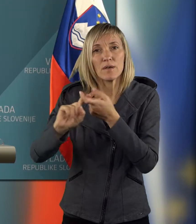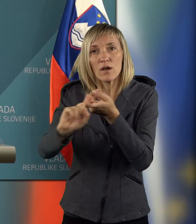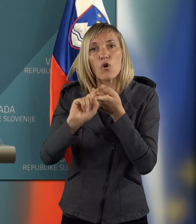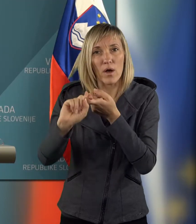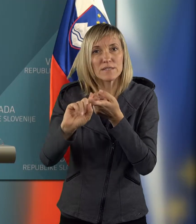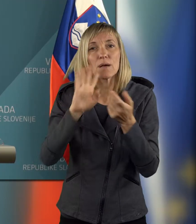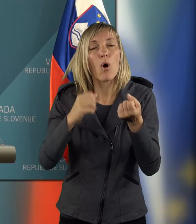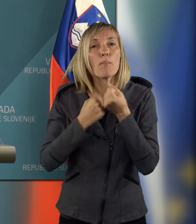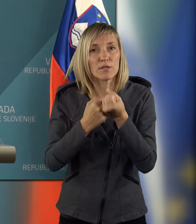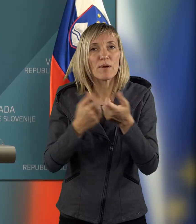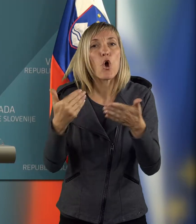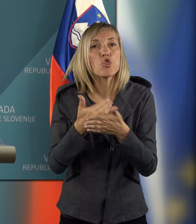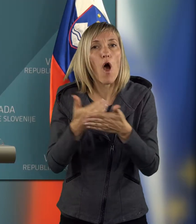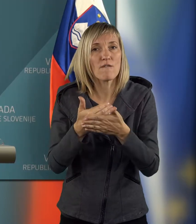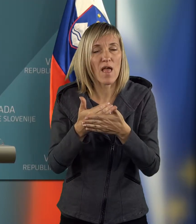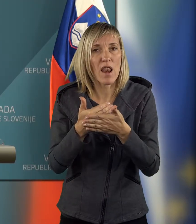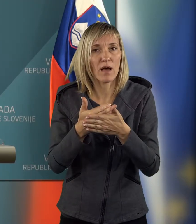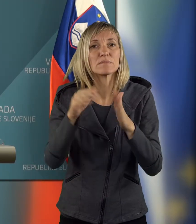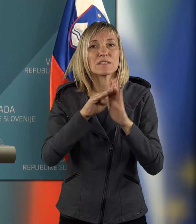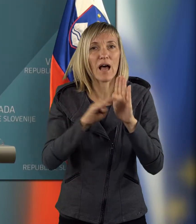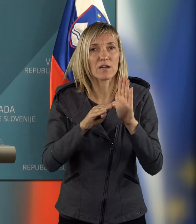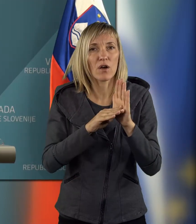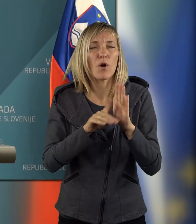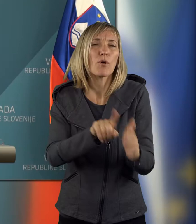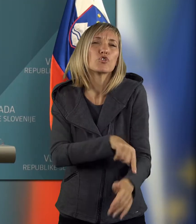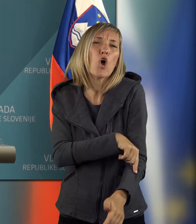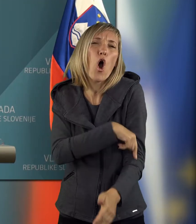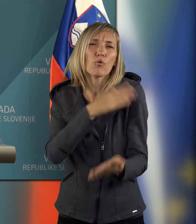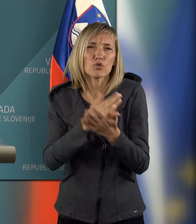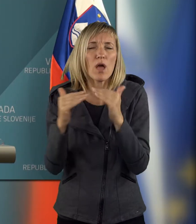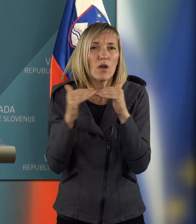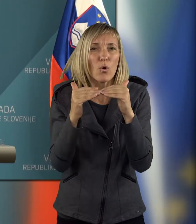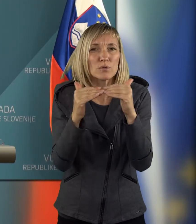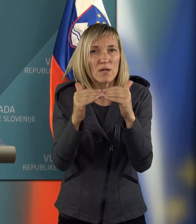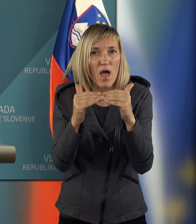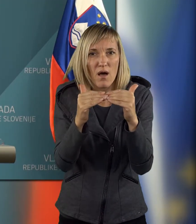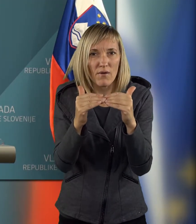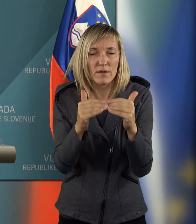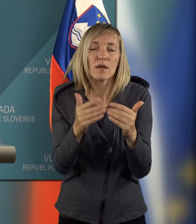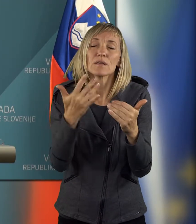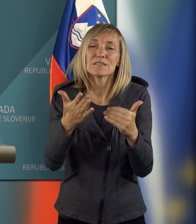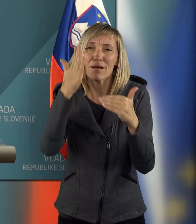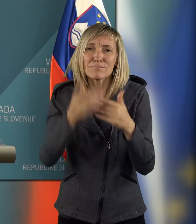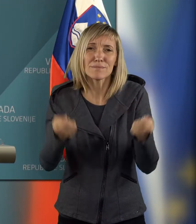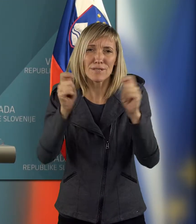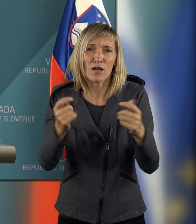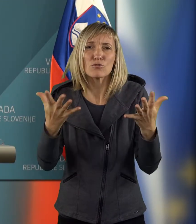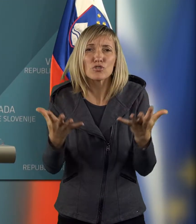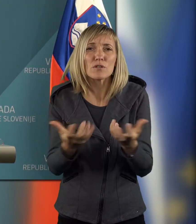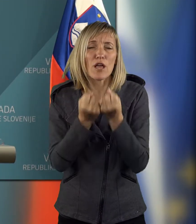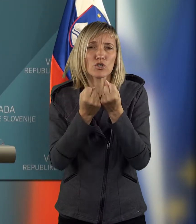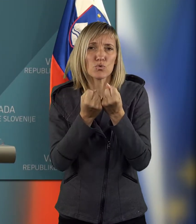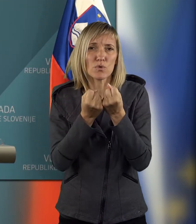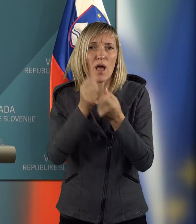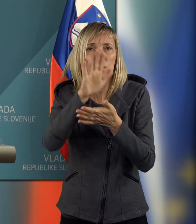prv novelo zakona po dolgotrajnem sklajevanju, ki končno rašuje in ovaja nek